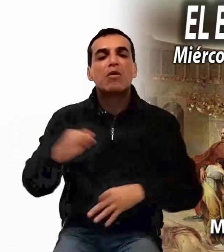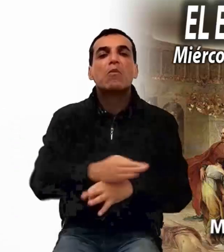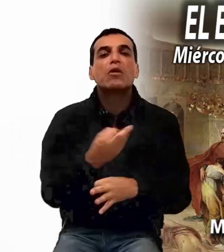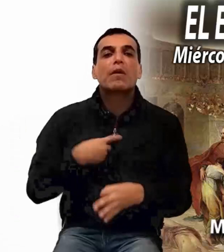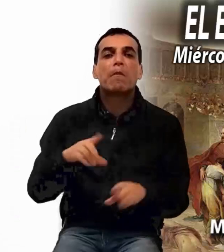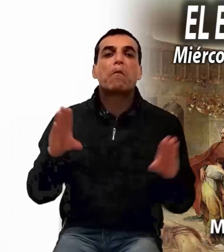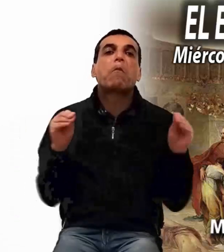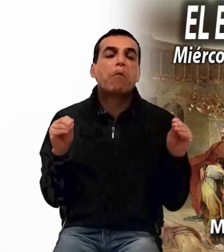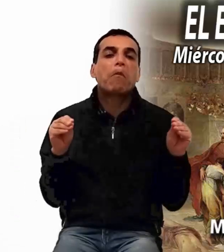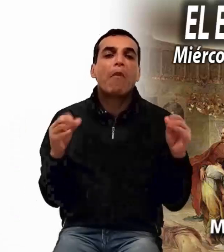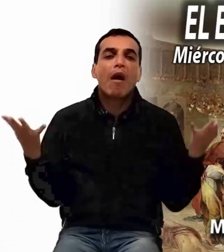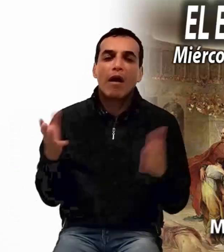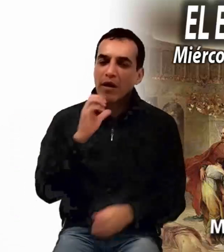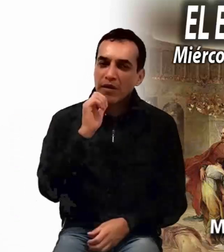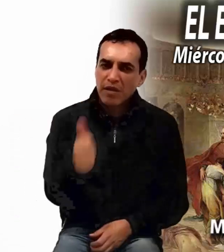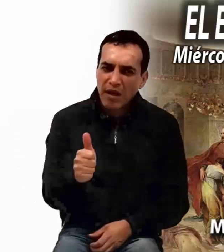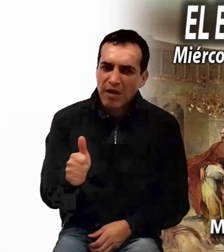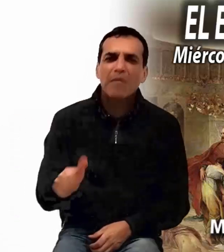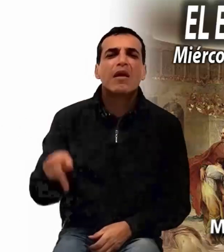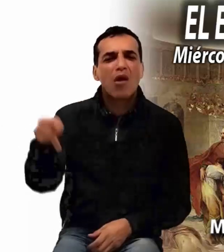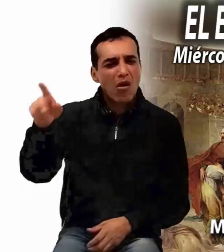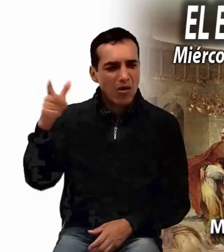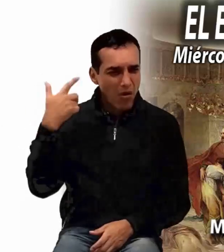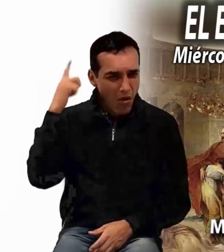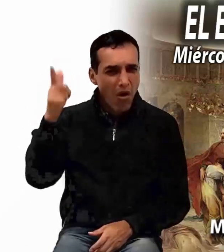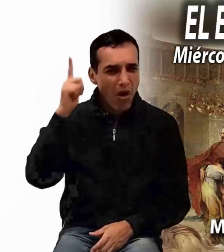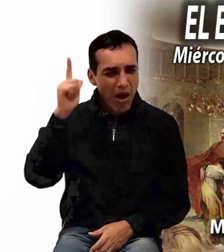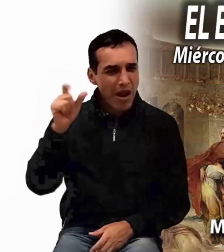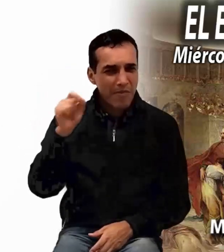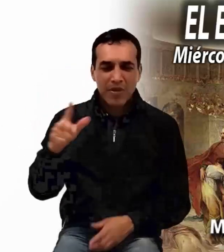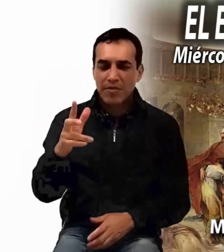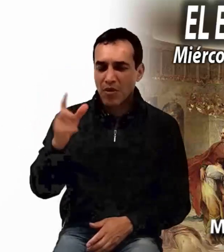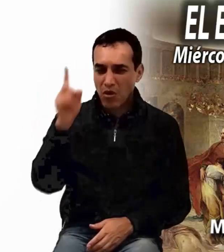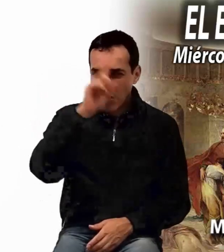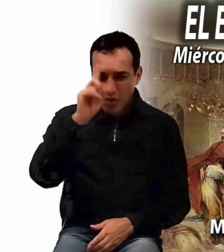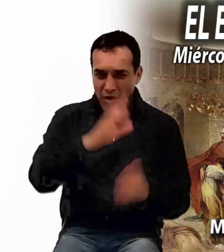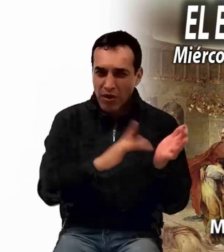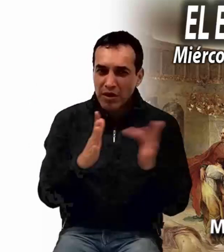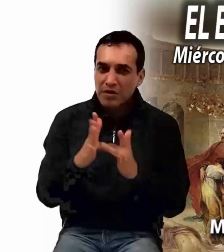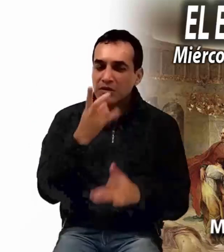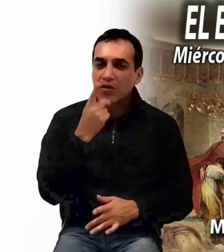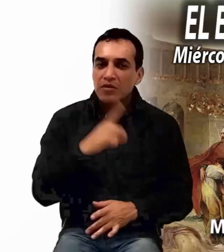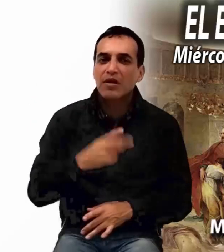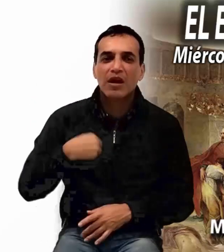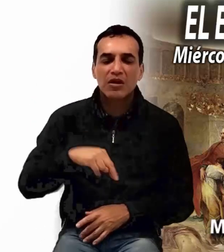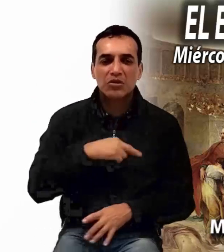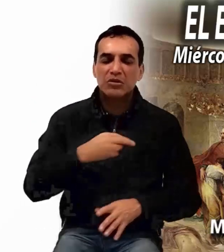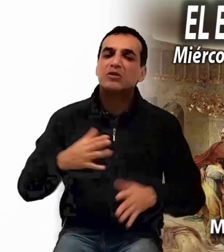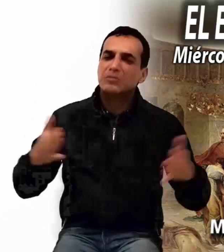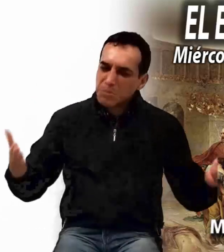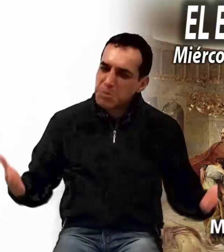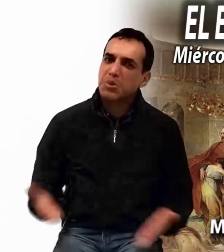nos despierte de nuestros letargos y nuestros miedos y nos anime